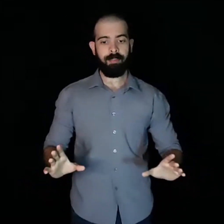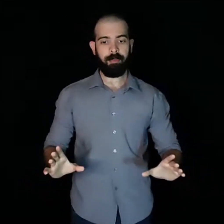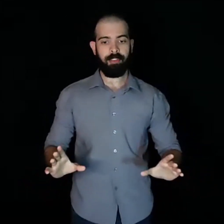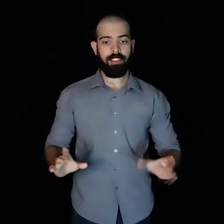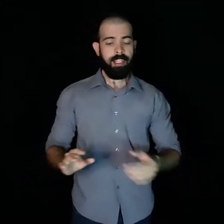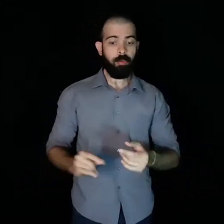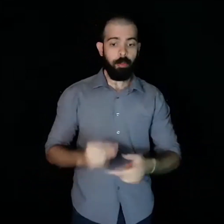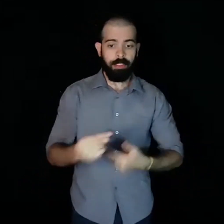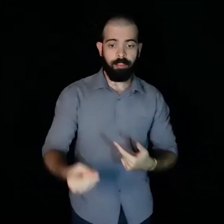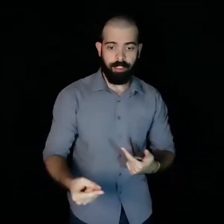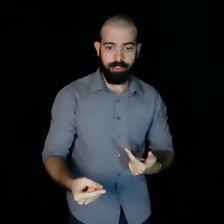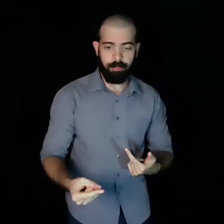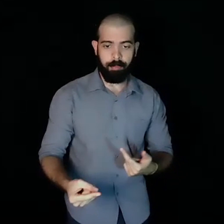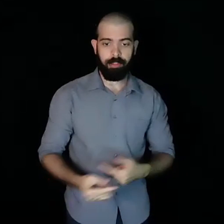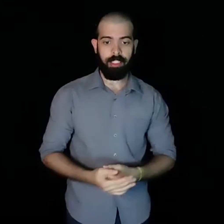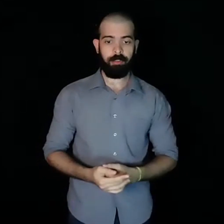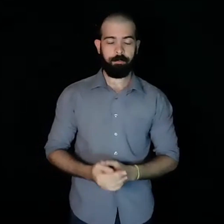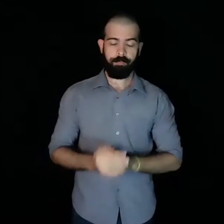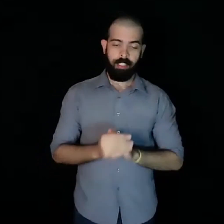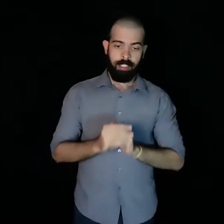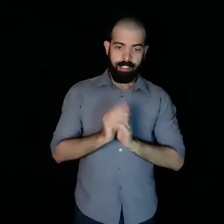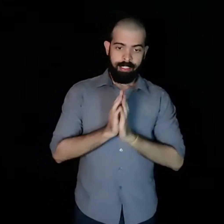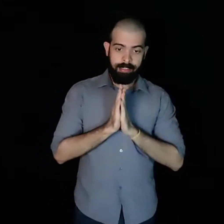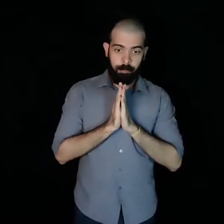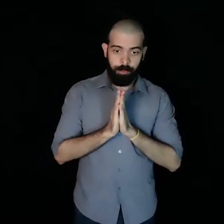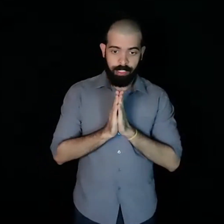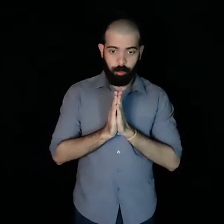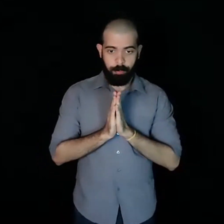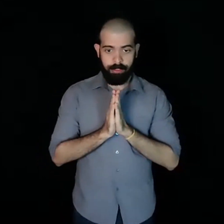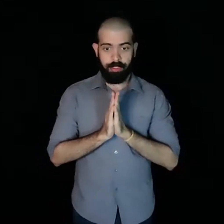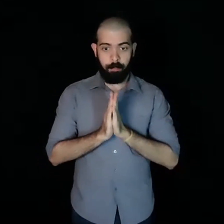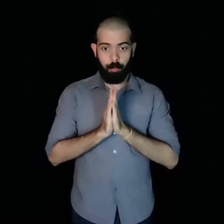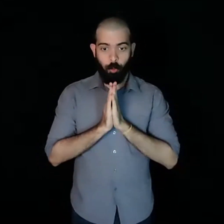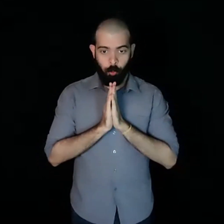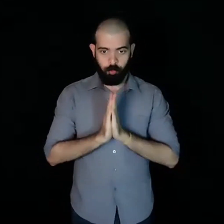do movimento. Então, como a gente faz esse primeiro gesto? Se a música começa no tempo 1,